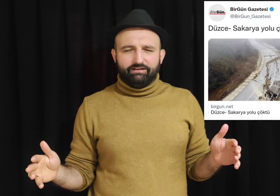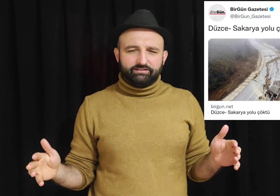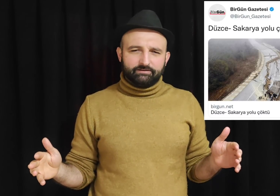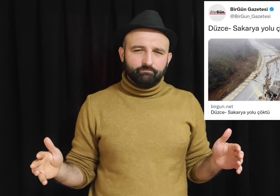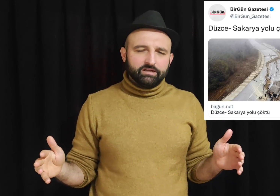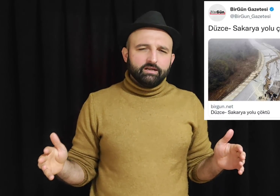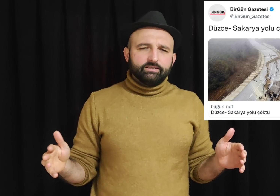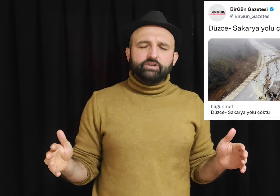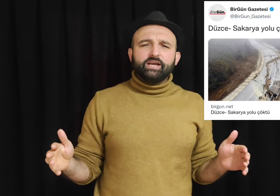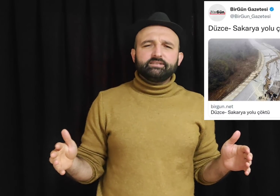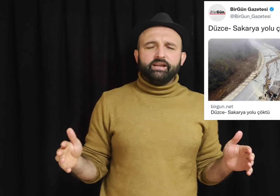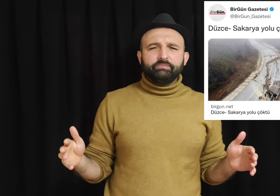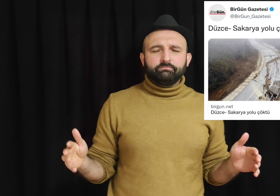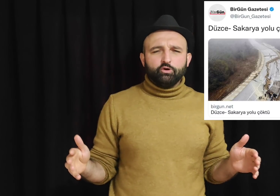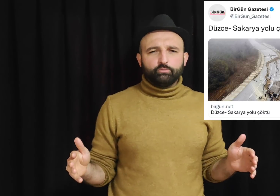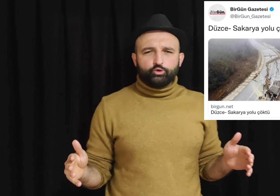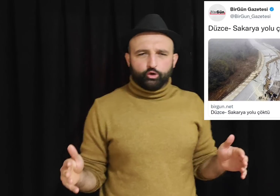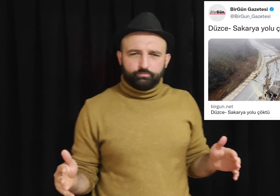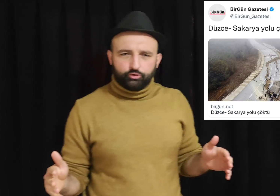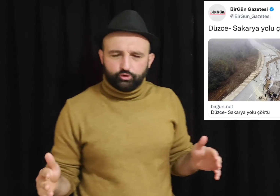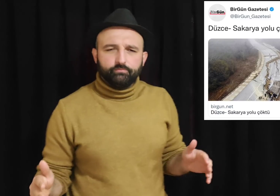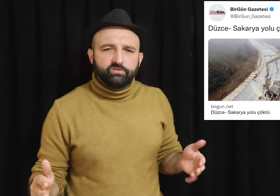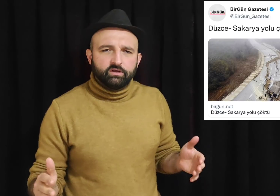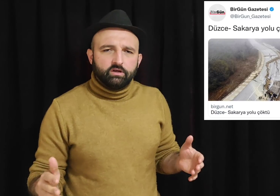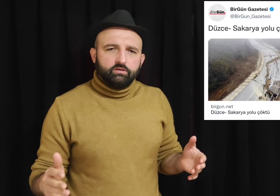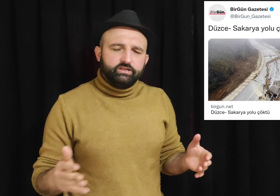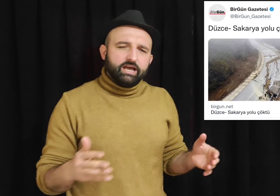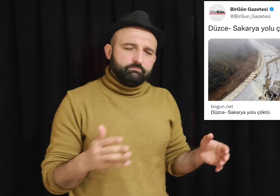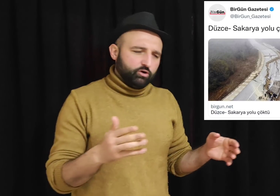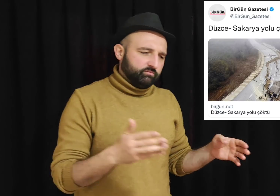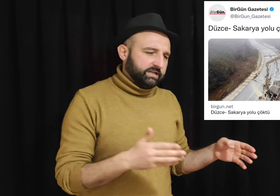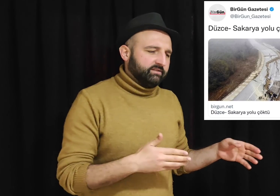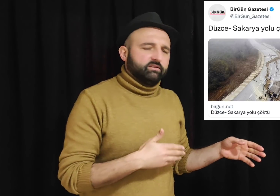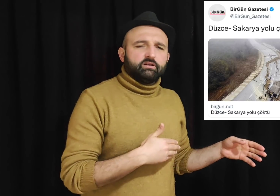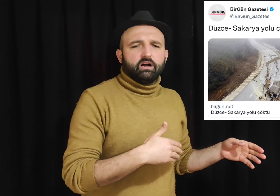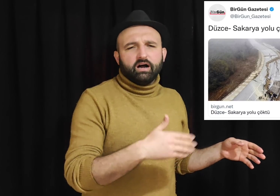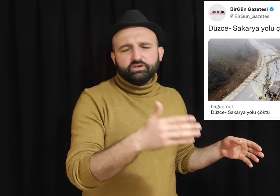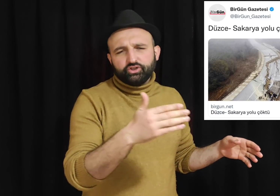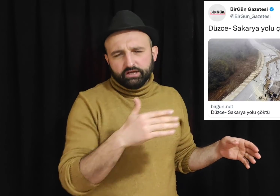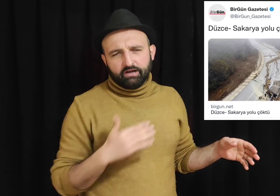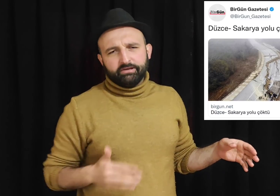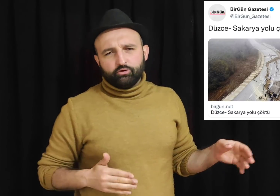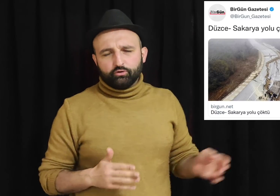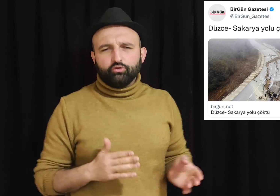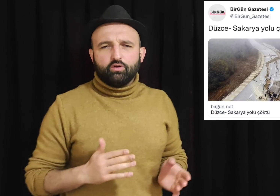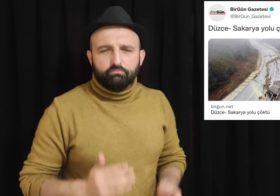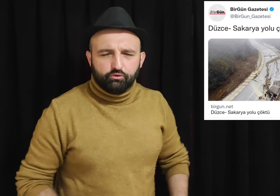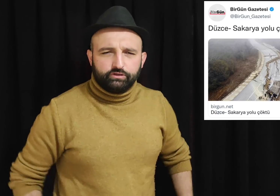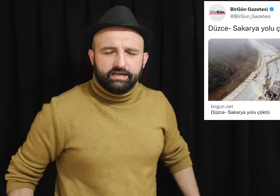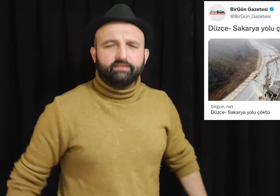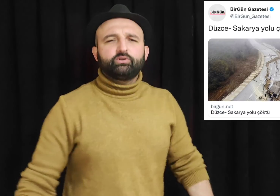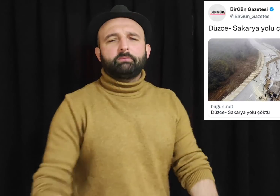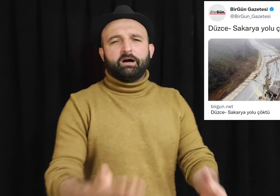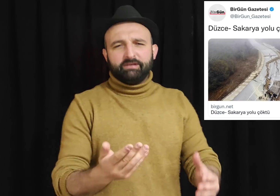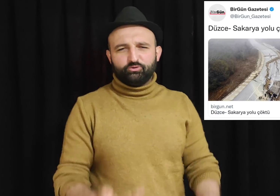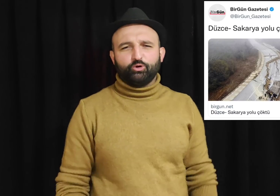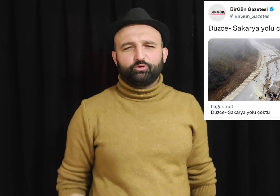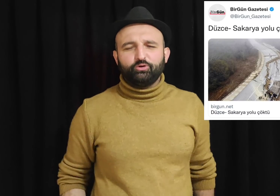Evet. Geçen sene bir bölümü çökmüştü. Diğer bölümden akış devam ediyordu. Bu sene tamamen çöktü.